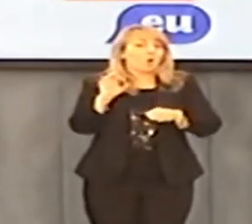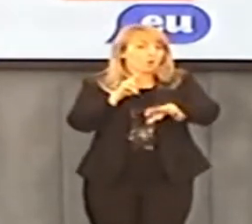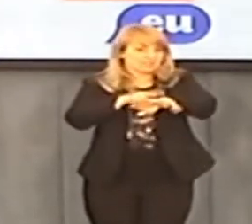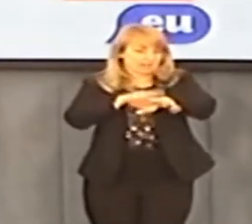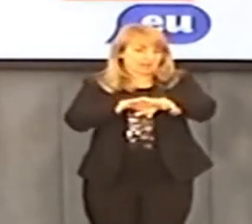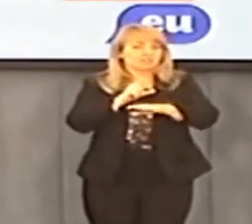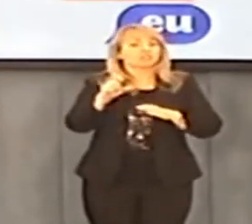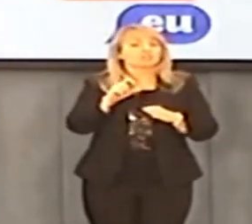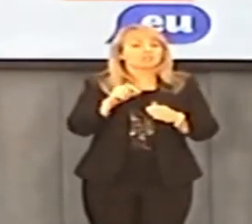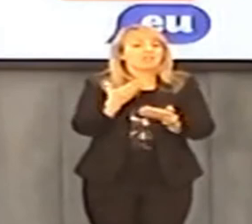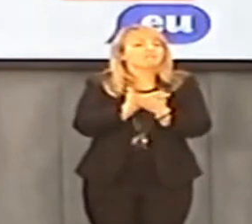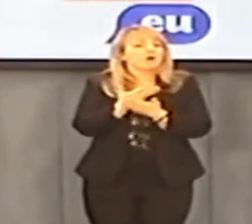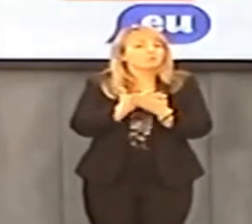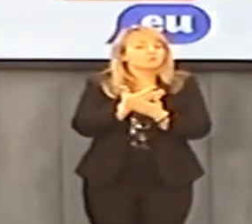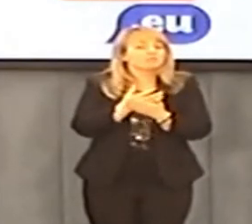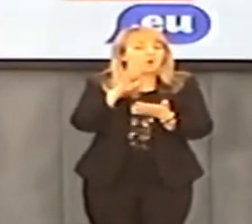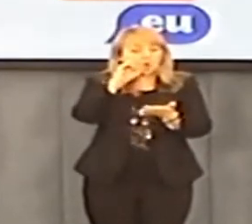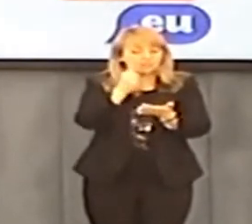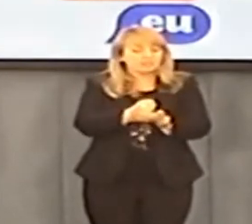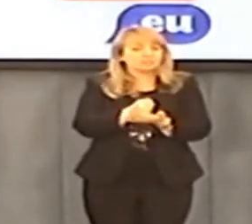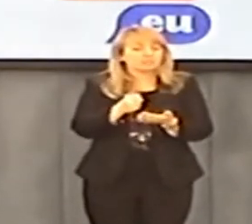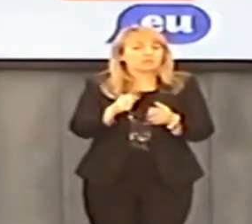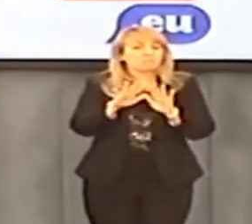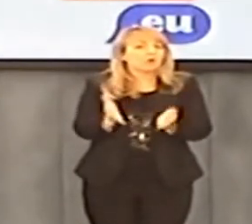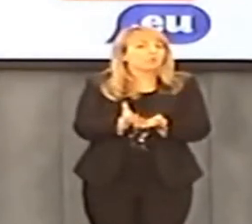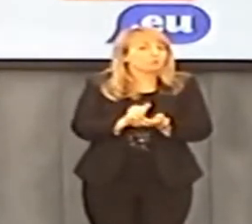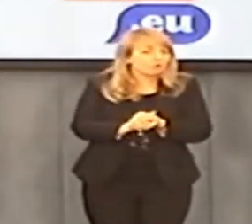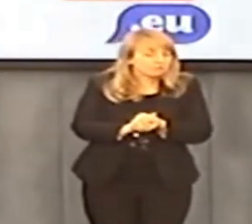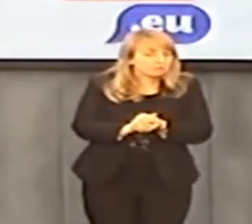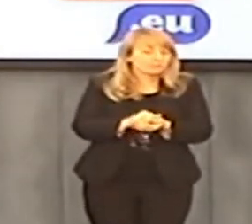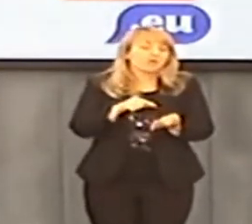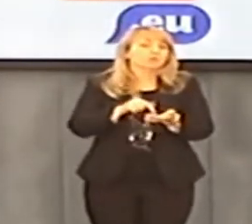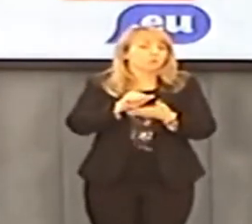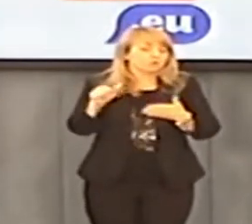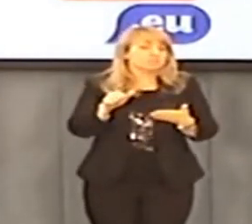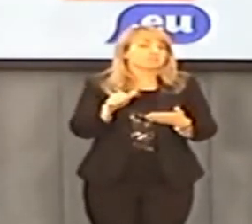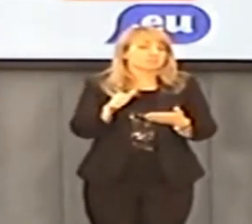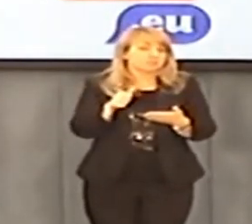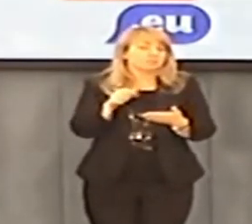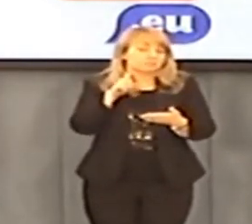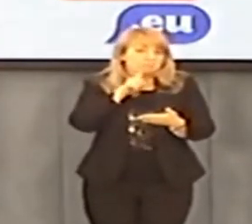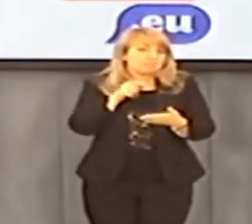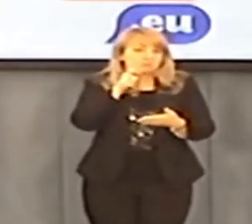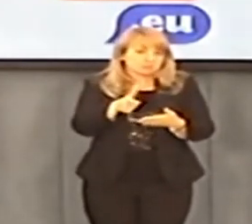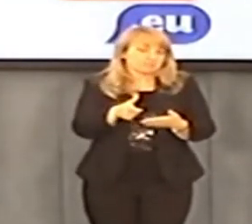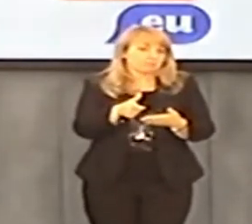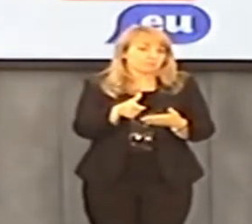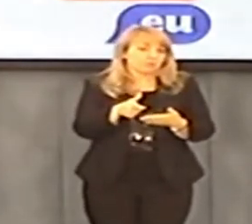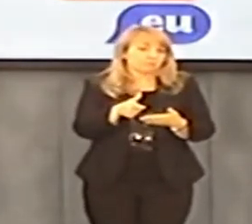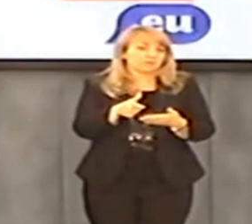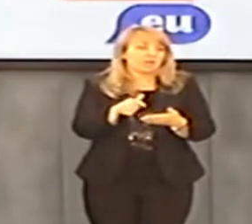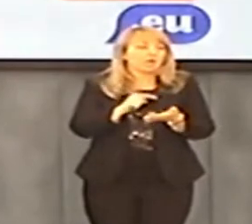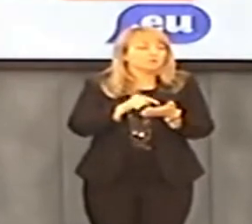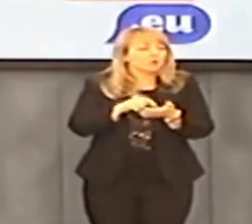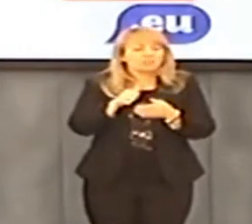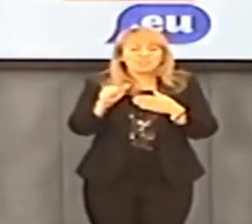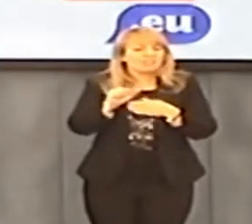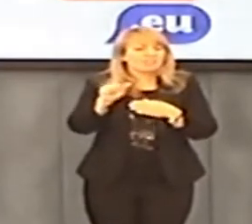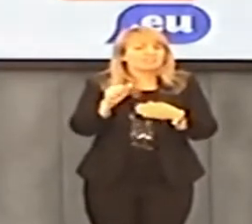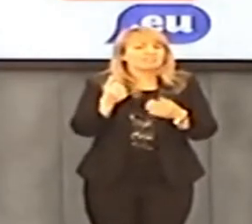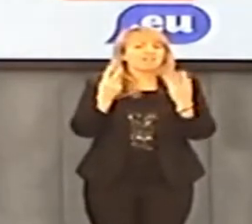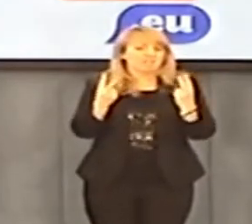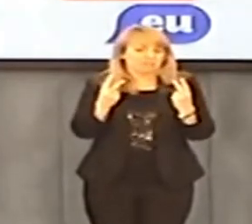chodzi o zegarek. Ani o składanie fałszywych oświadczeń majątkowych przez ministra Nowaka. Co twoją drogą jest oczywiście